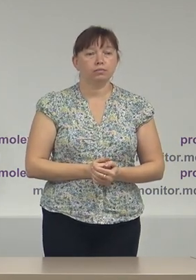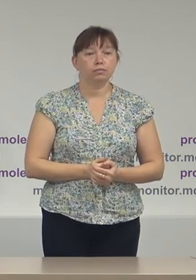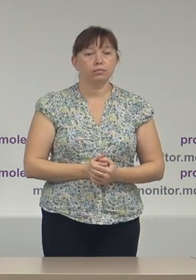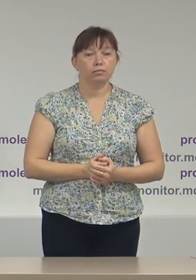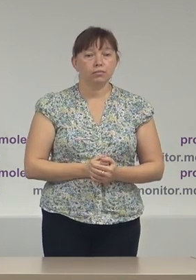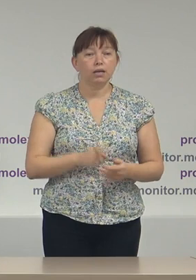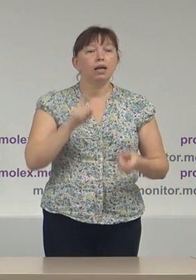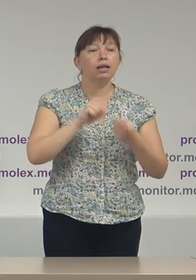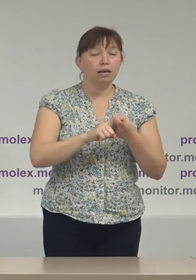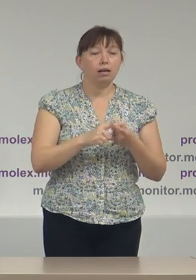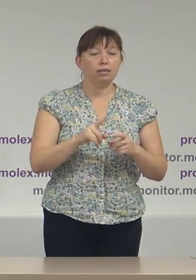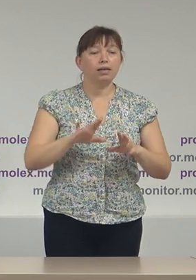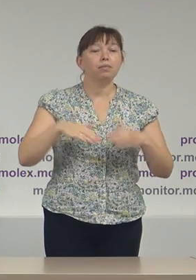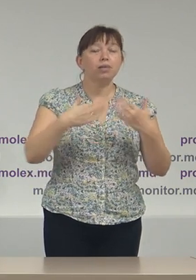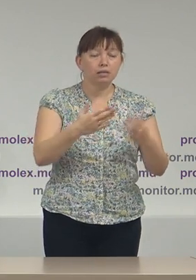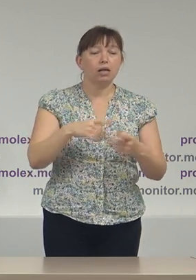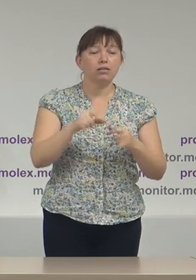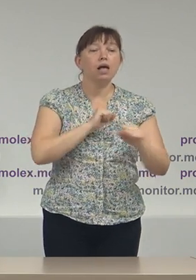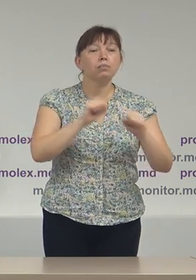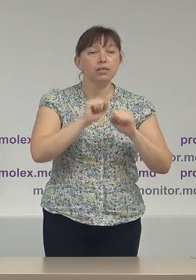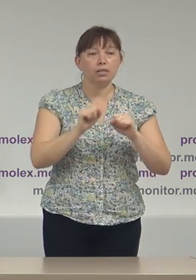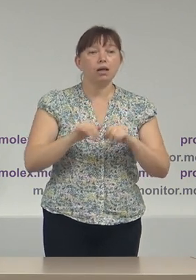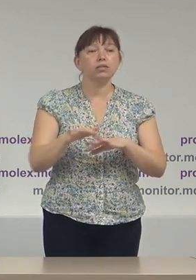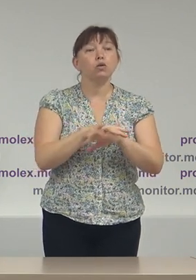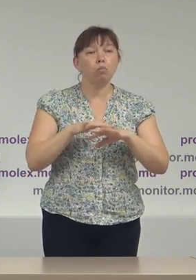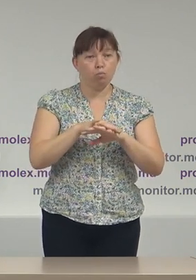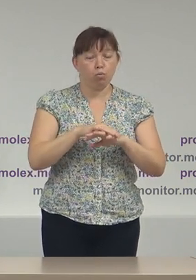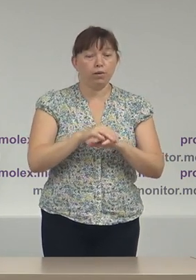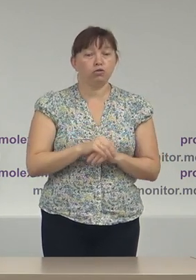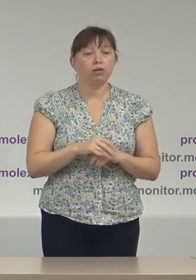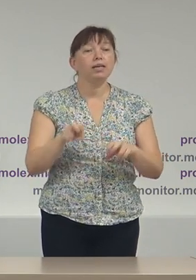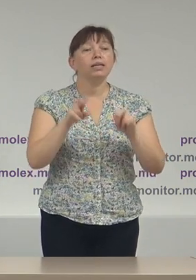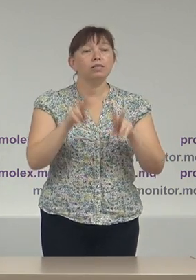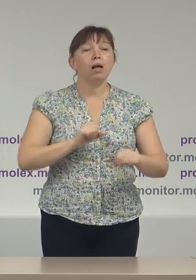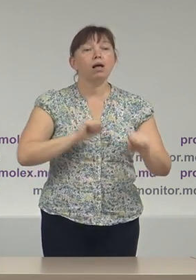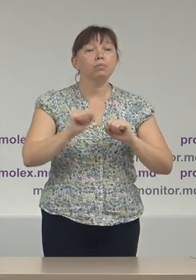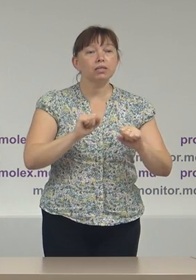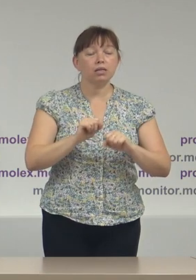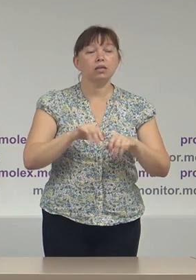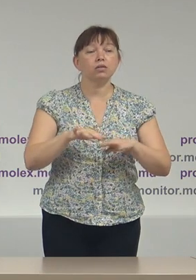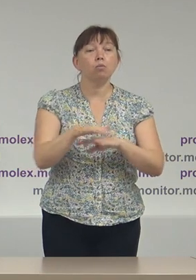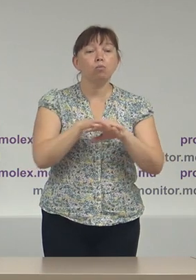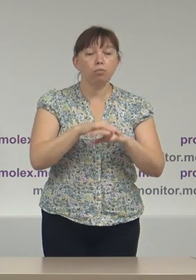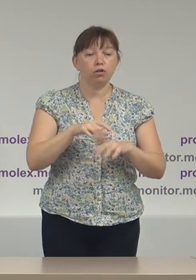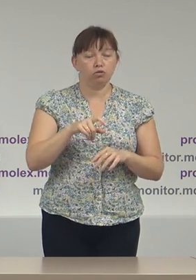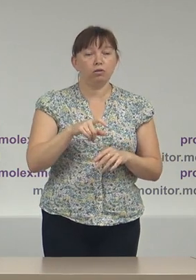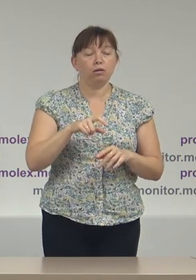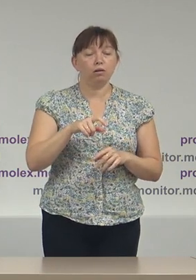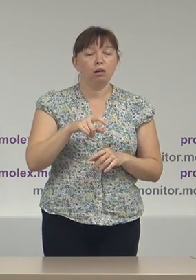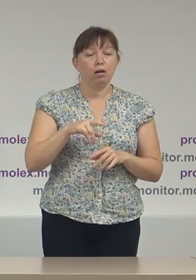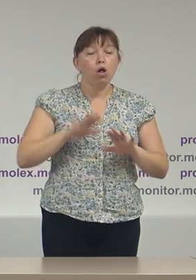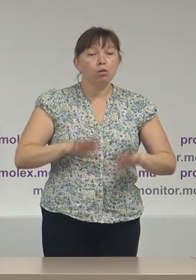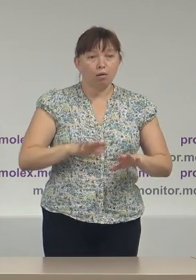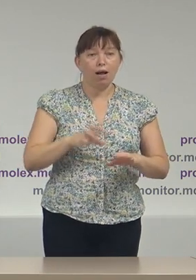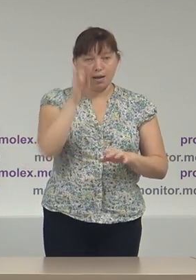legată prestația administrației publice, în special administrației publice locale, la general pe țară,